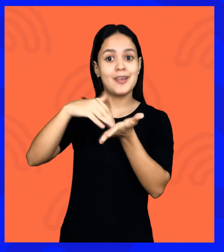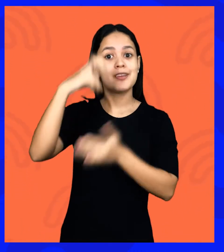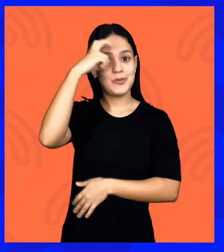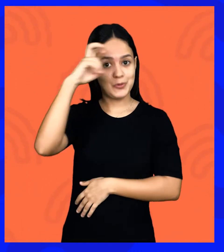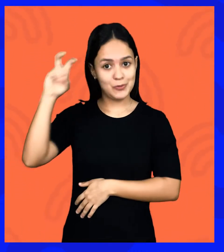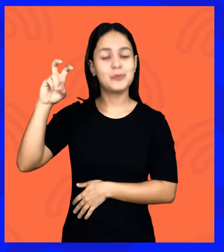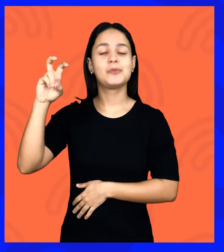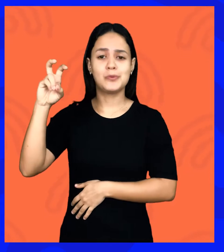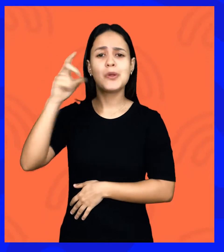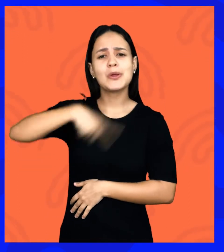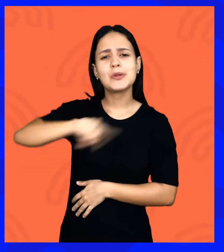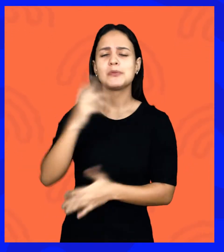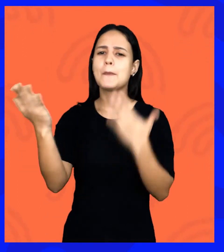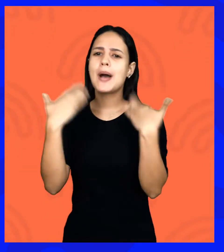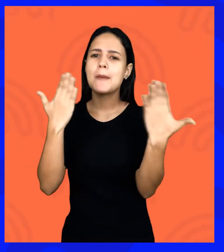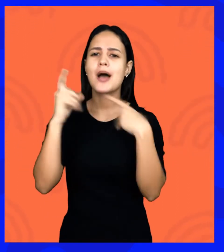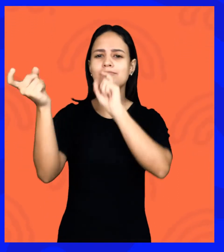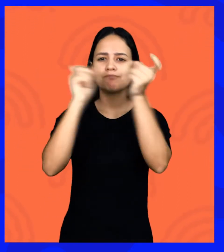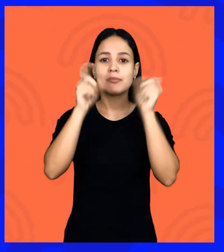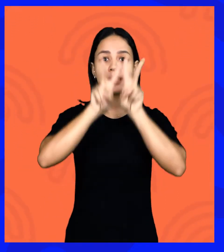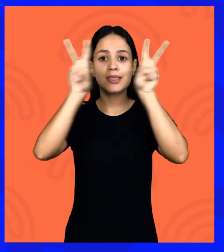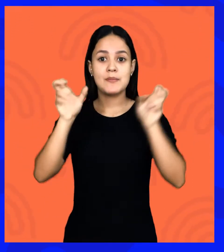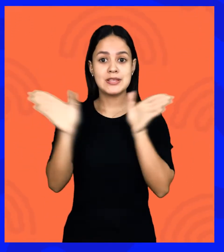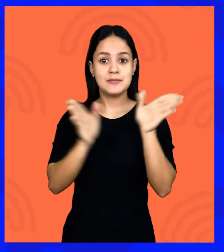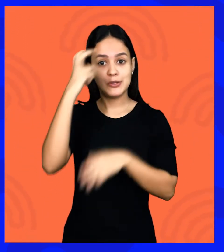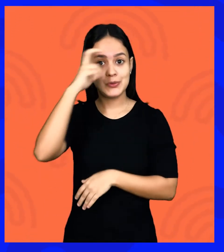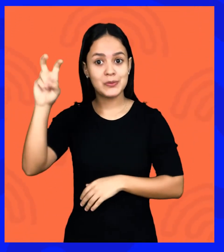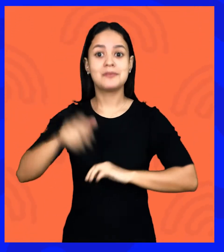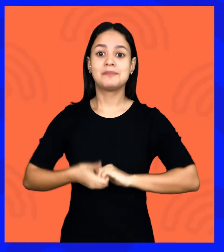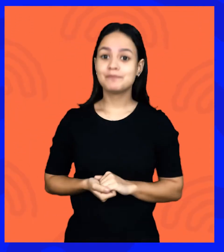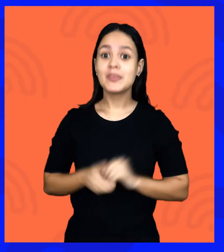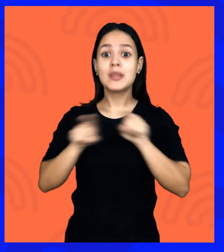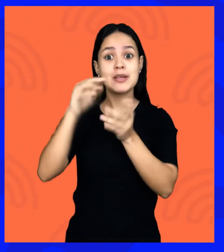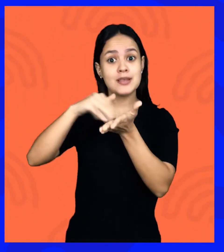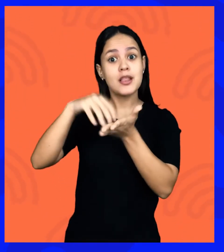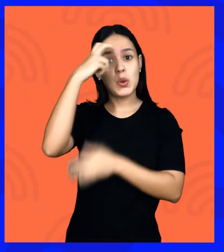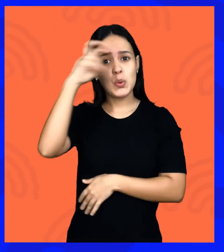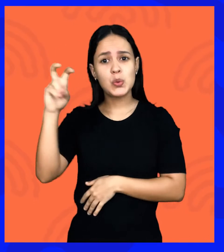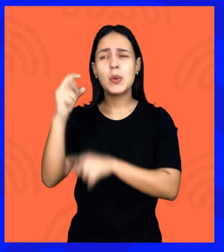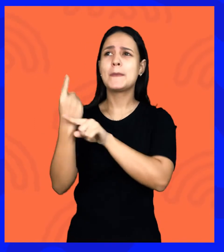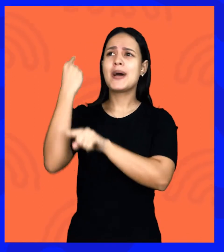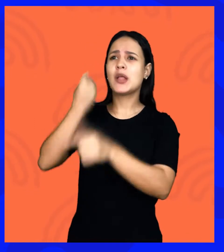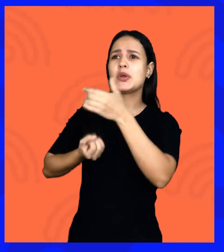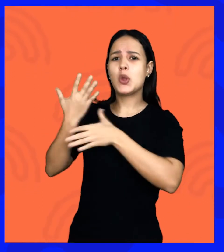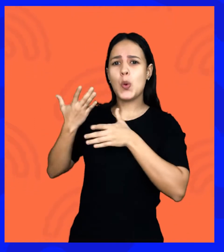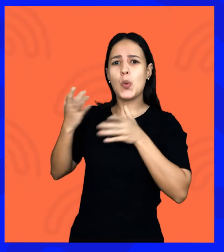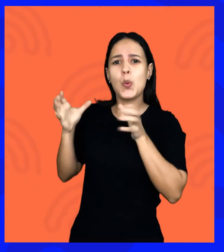onde a gente está discutindo a questão da acessibilidade cultural. E a Secretaria da Cultura, desde a constituição